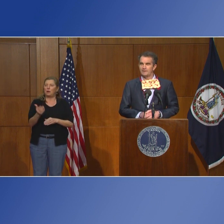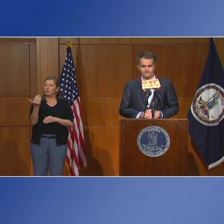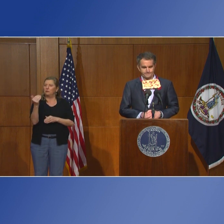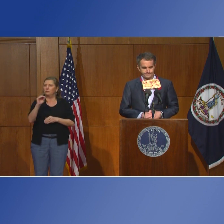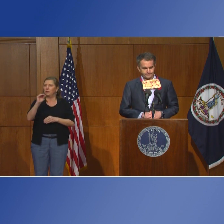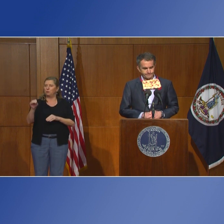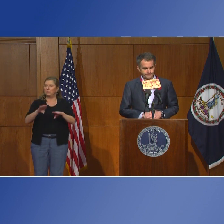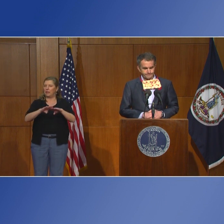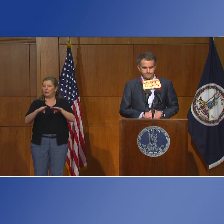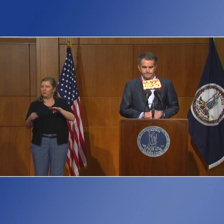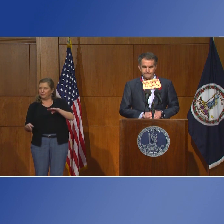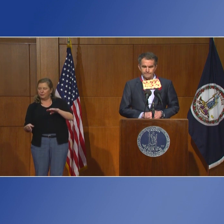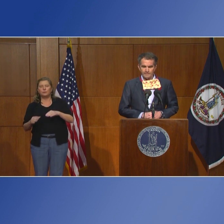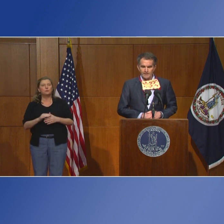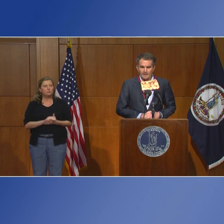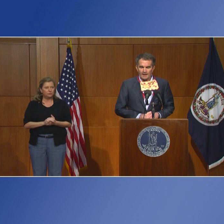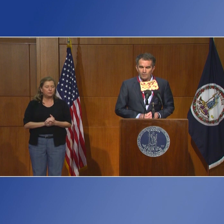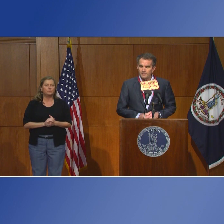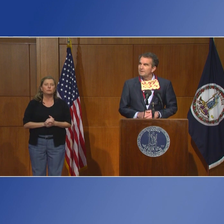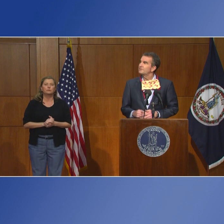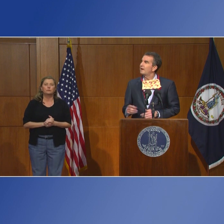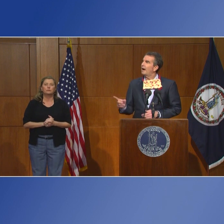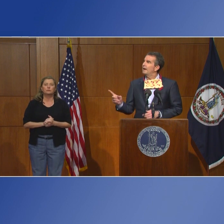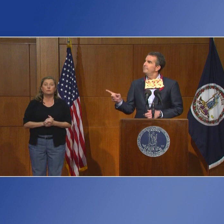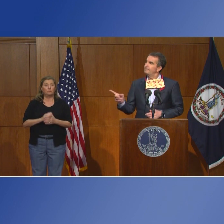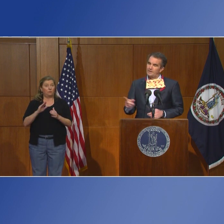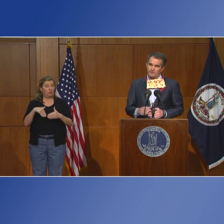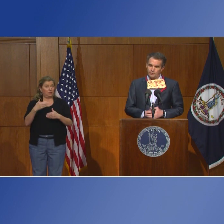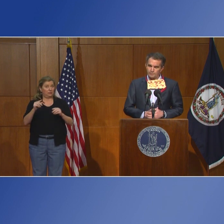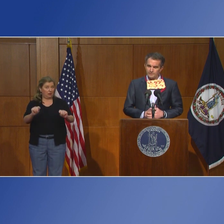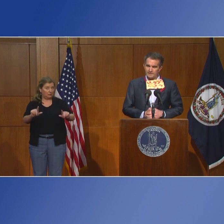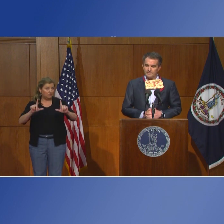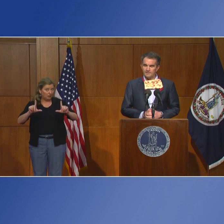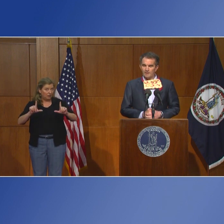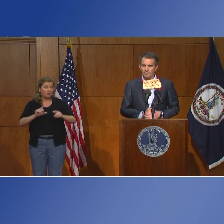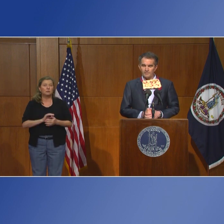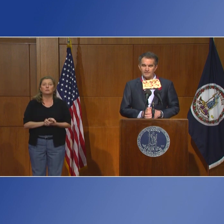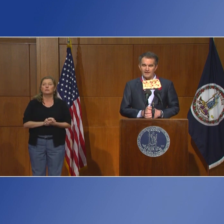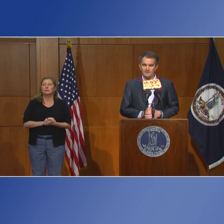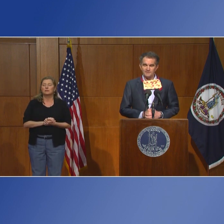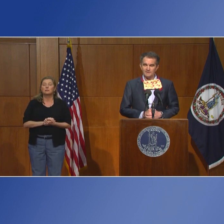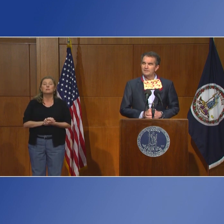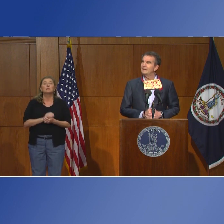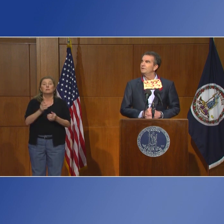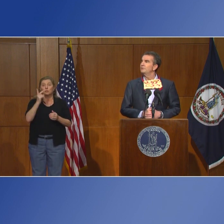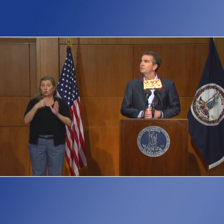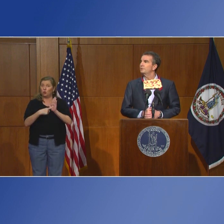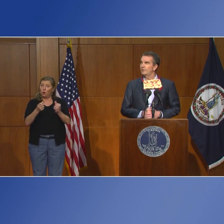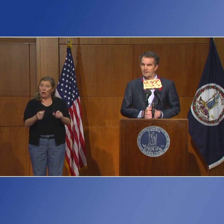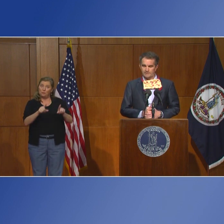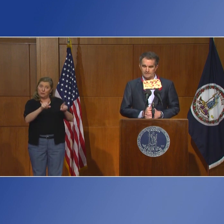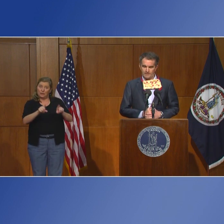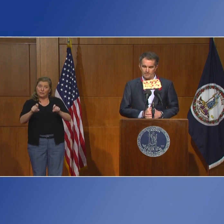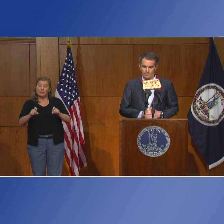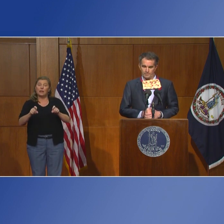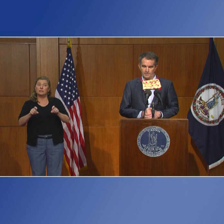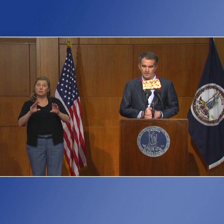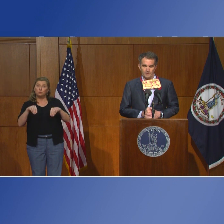en todo el país. Y en esta otra diapositiva, ustedes ven que los números de pruebas